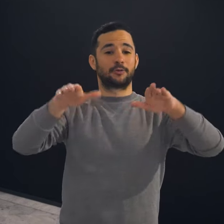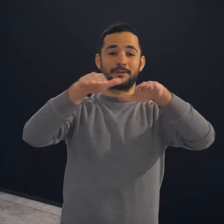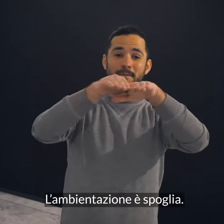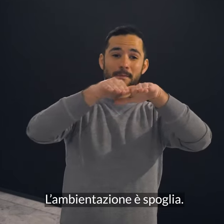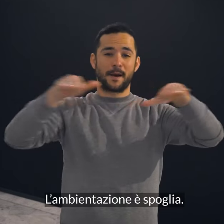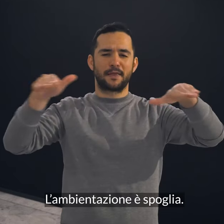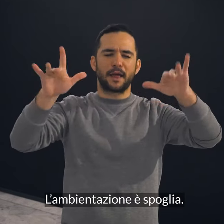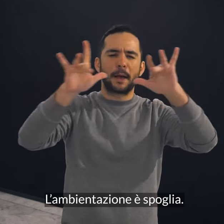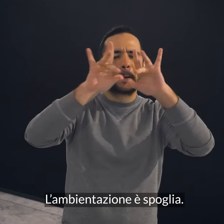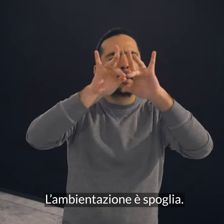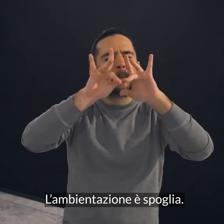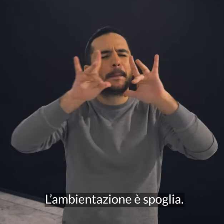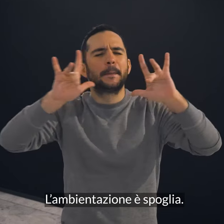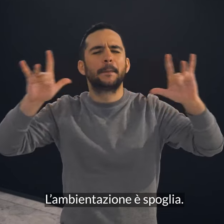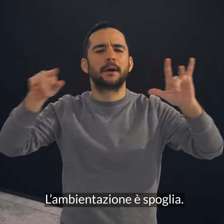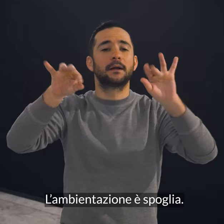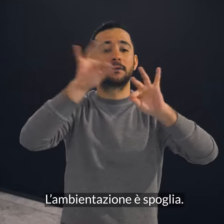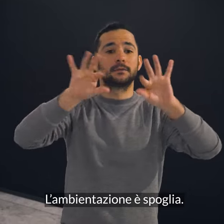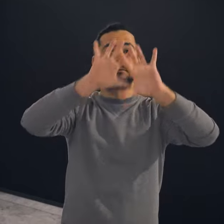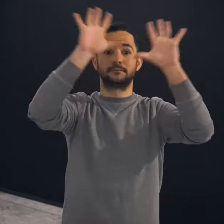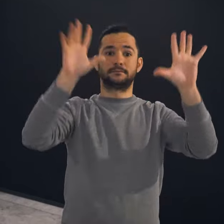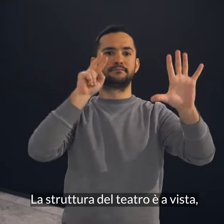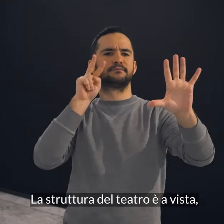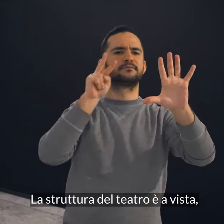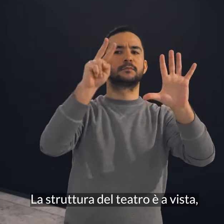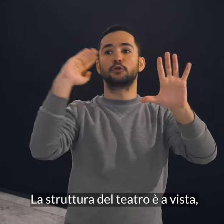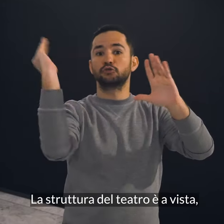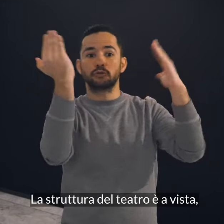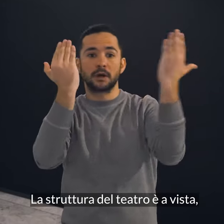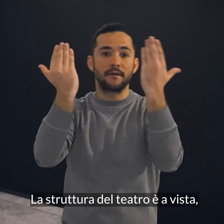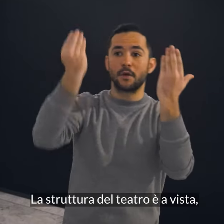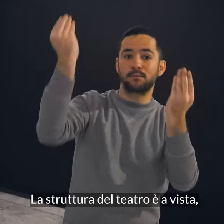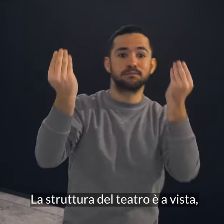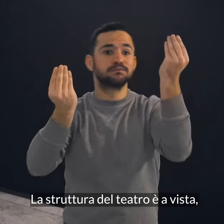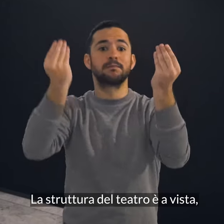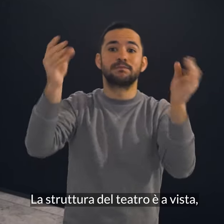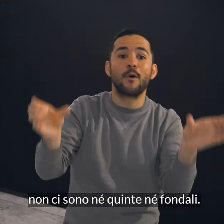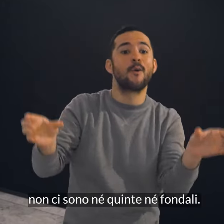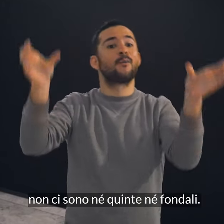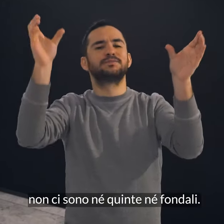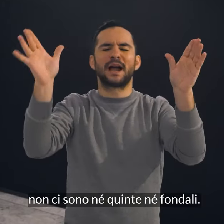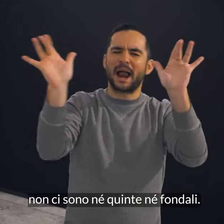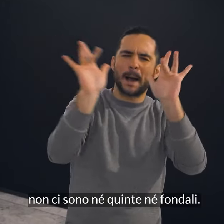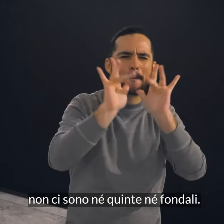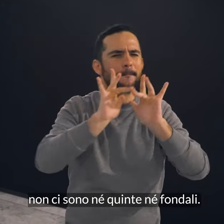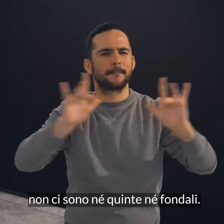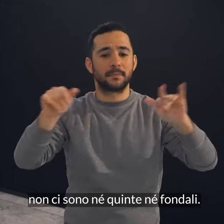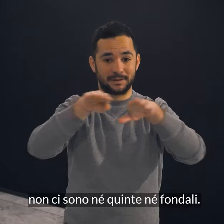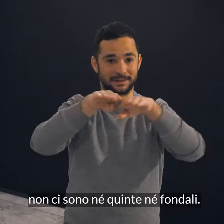L'ambientazione è spoglia. La struttura del teatro è a vista. Non ci sono né quinte né